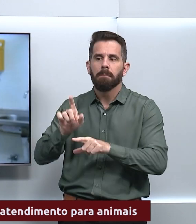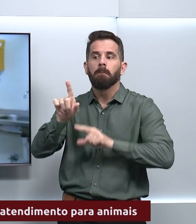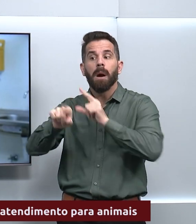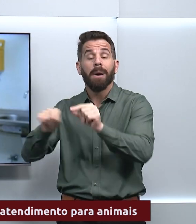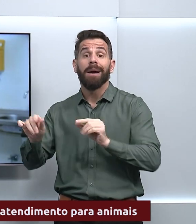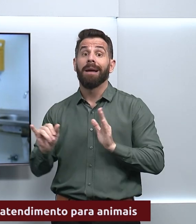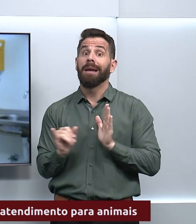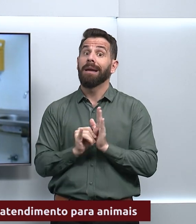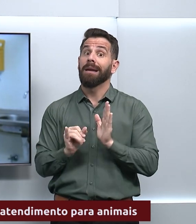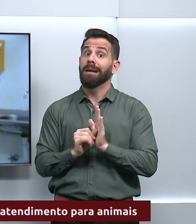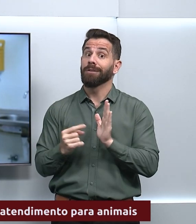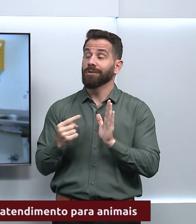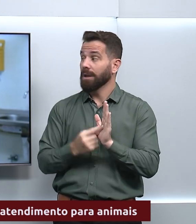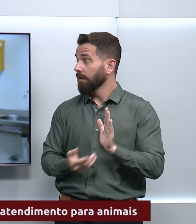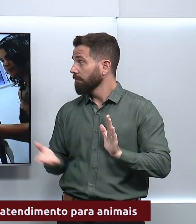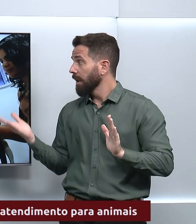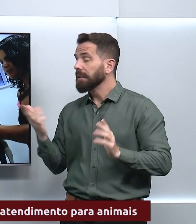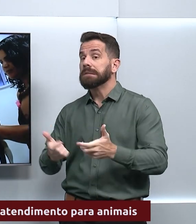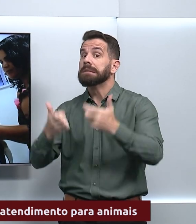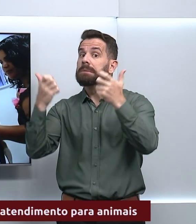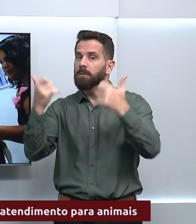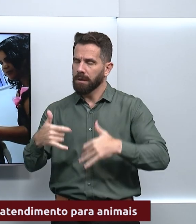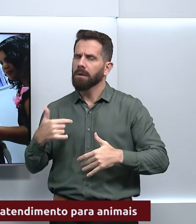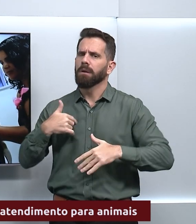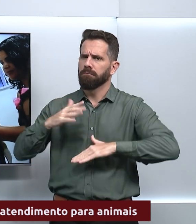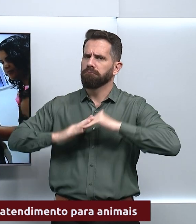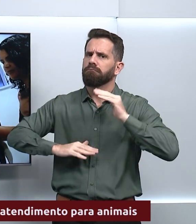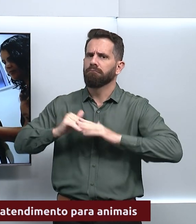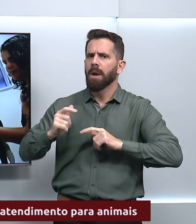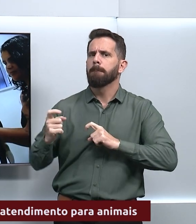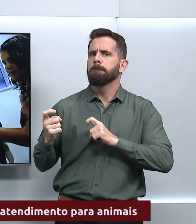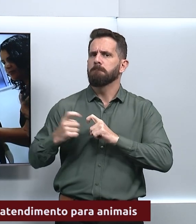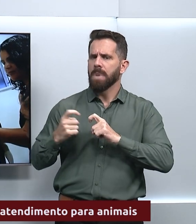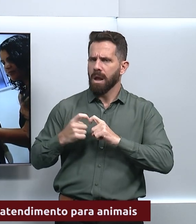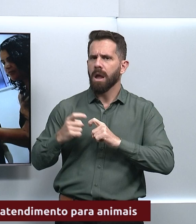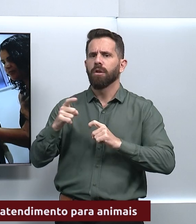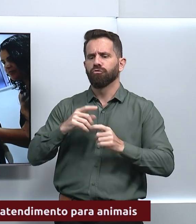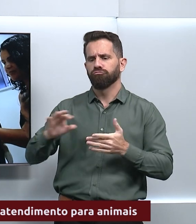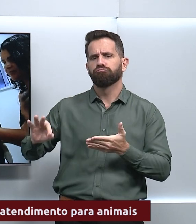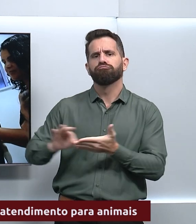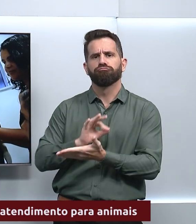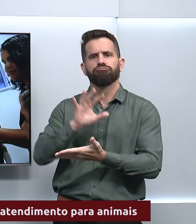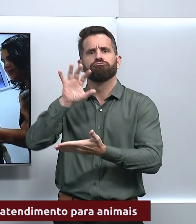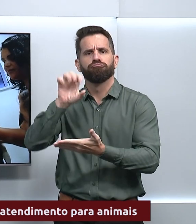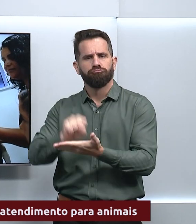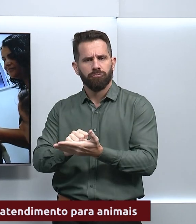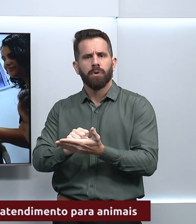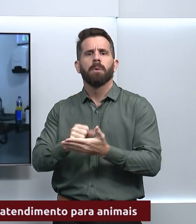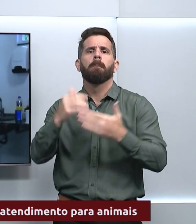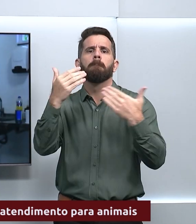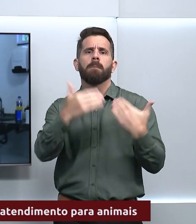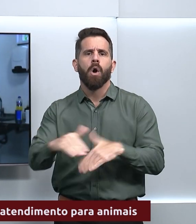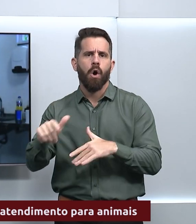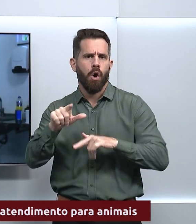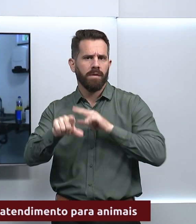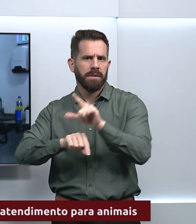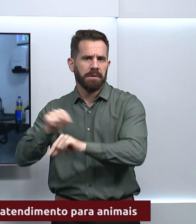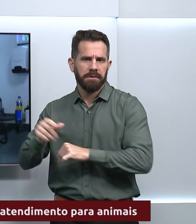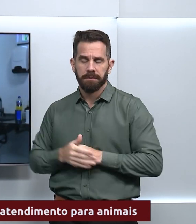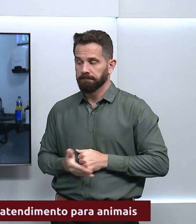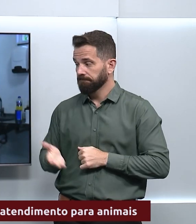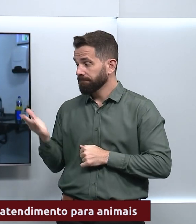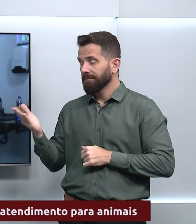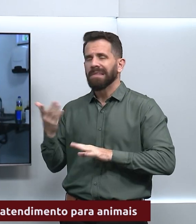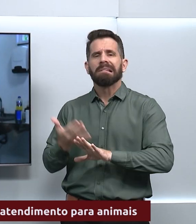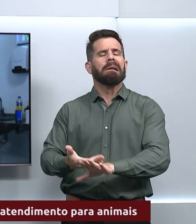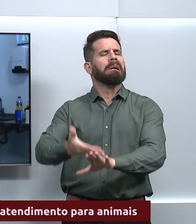como conta Helena da Cunha, médica veterinária que se inscreveu no processo seletivo. Desde a minha adolescência eu sempre mexi